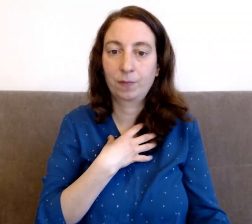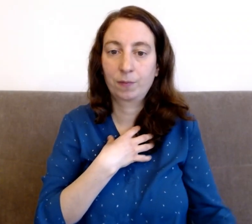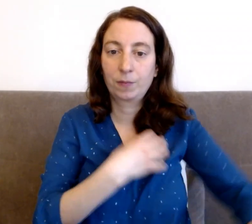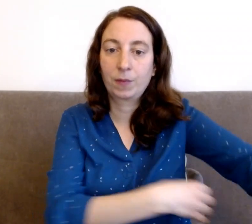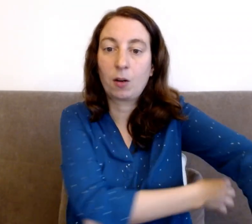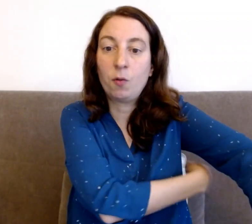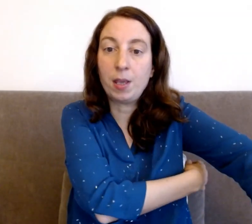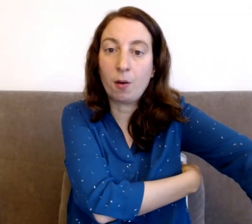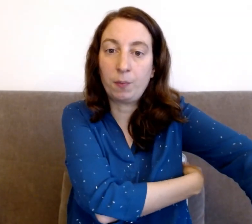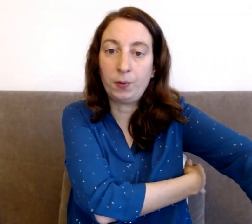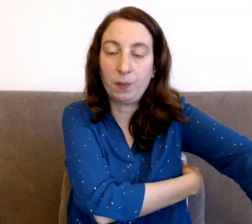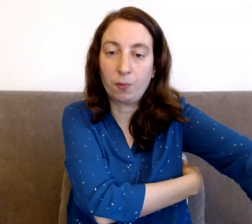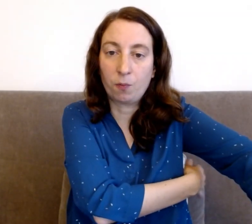Le meilleur est possible pour moi.